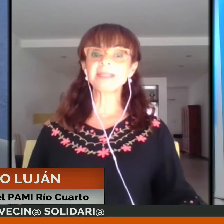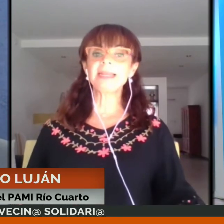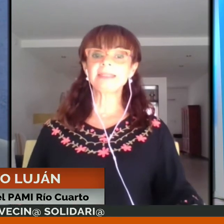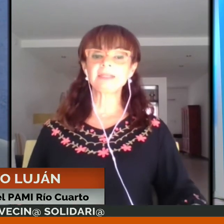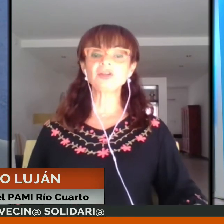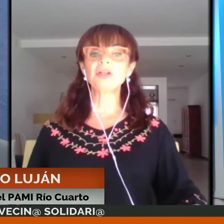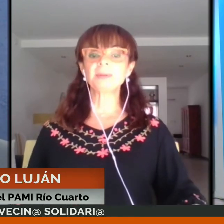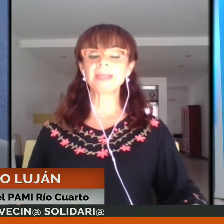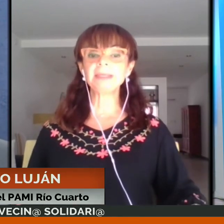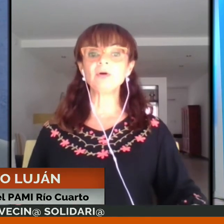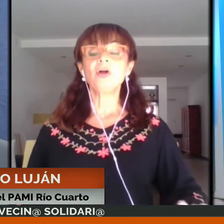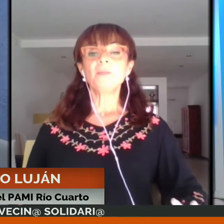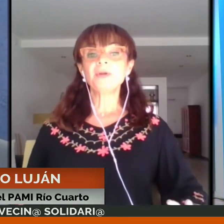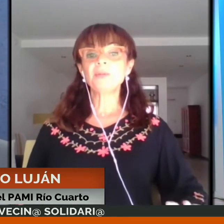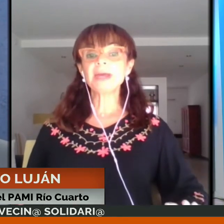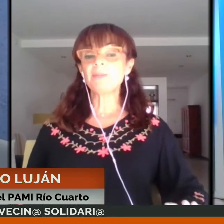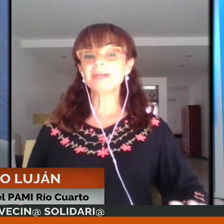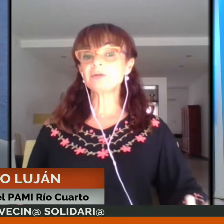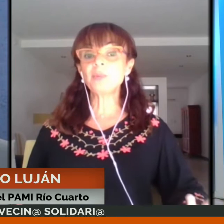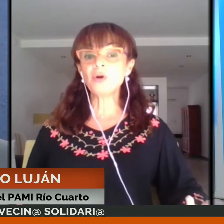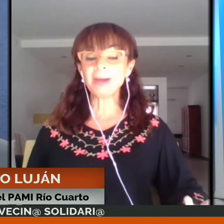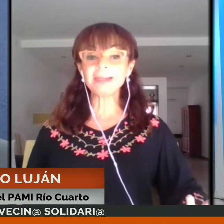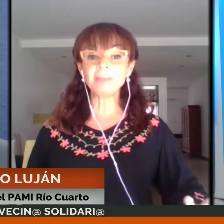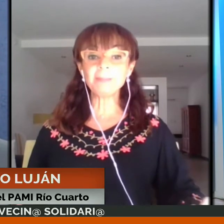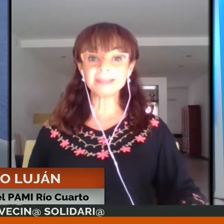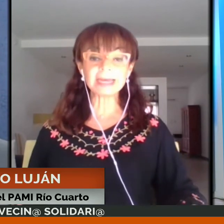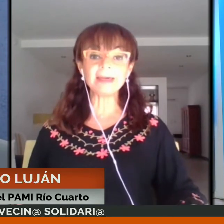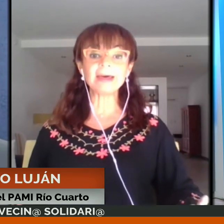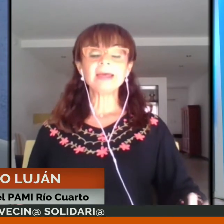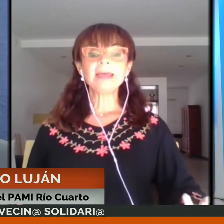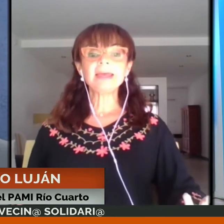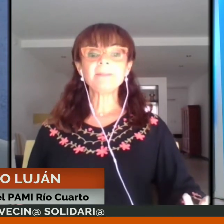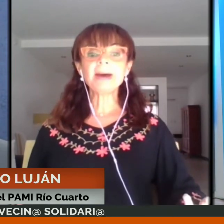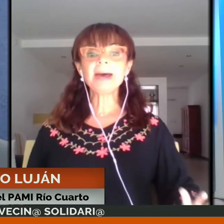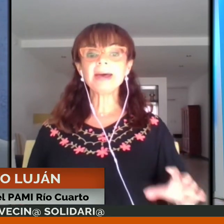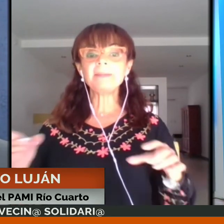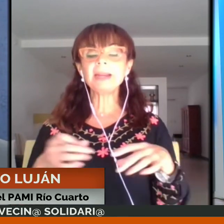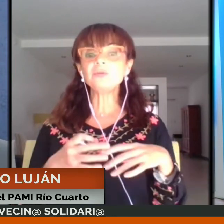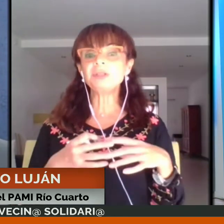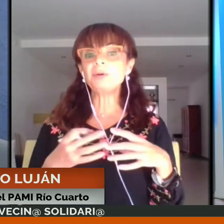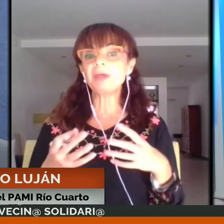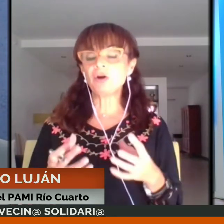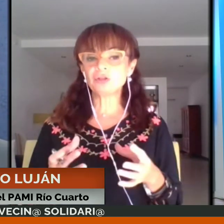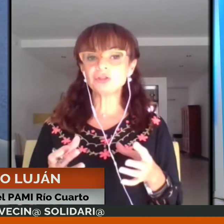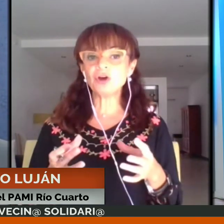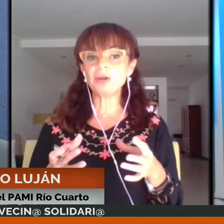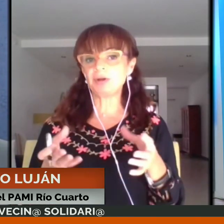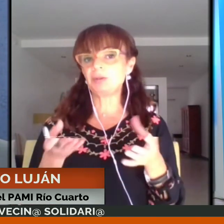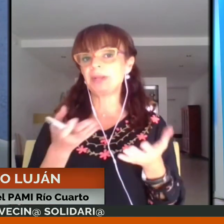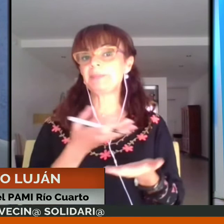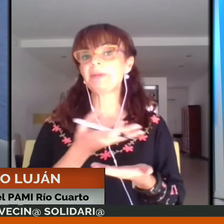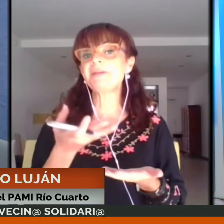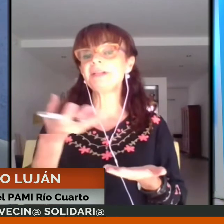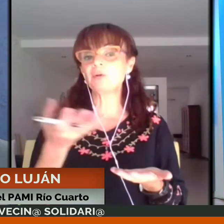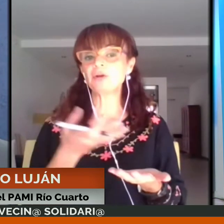propuesta, la intención y el objetivo, pero voy a ser un poco mal pensada. ¿Va a haber algún tipo de control?